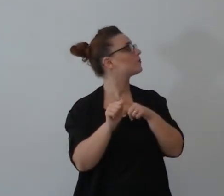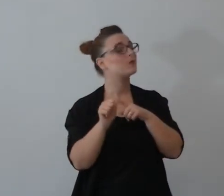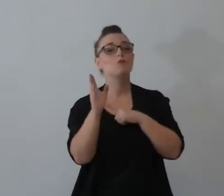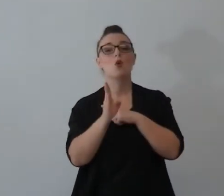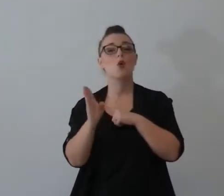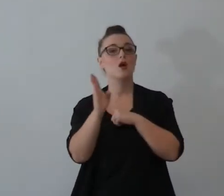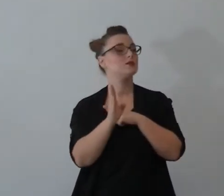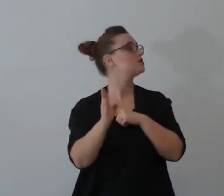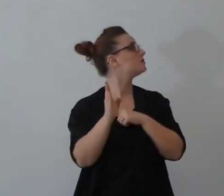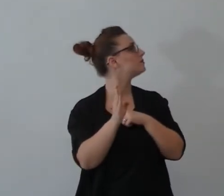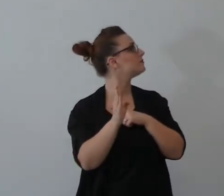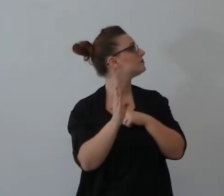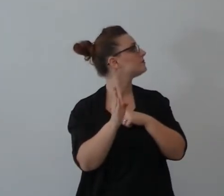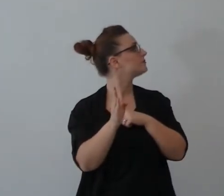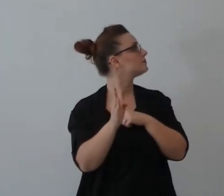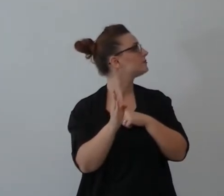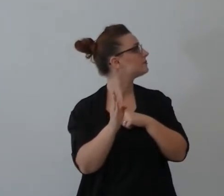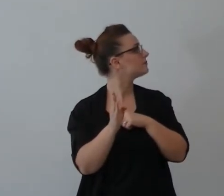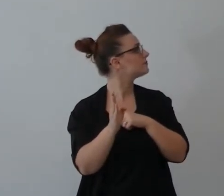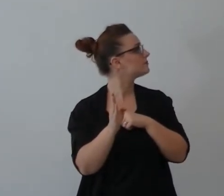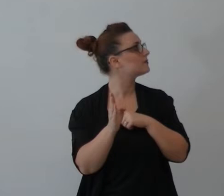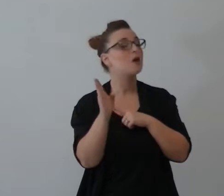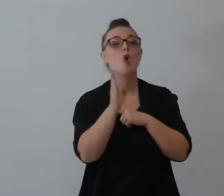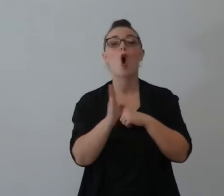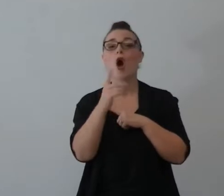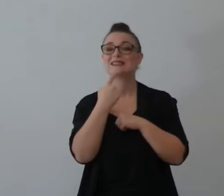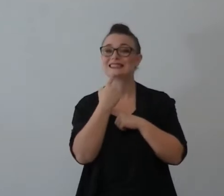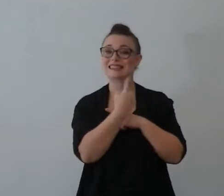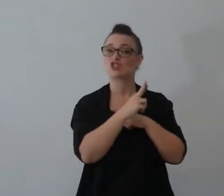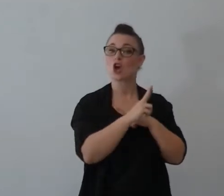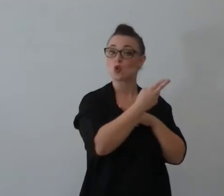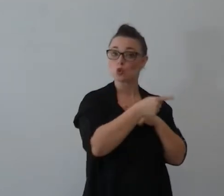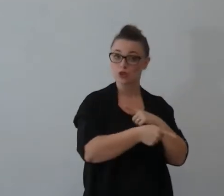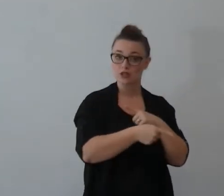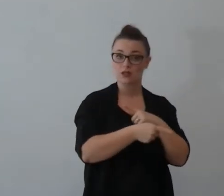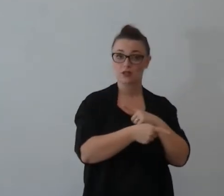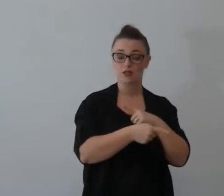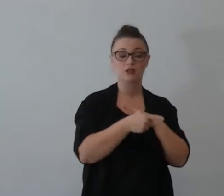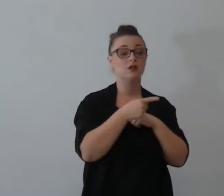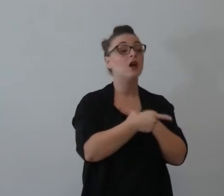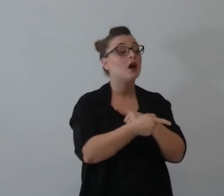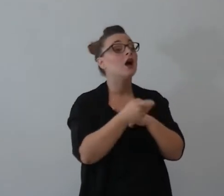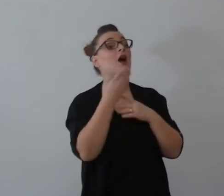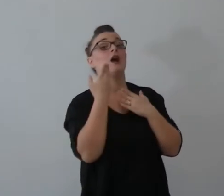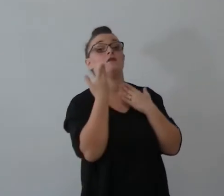Boaz egli disse a lei sii benedetta dal Signore